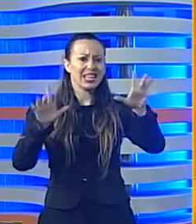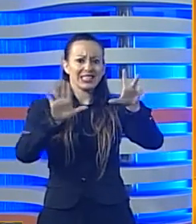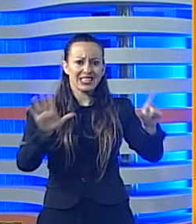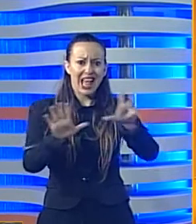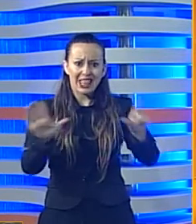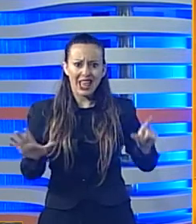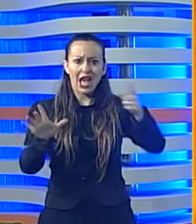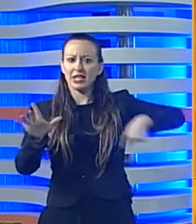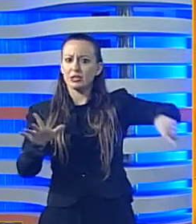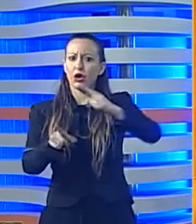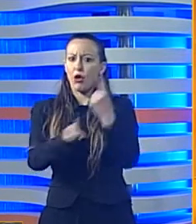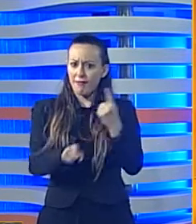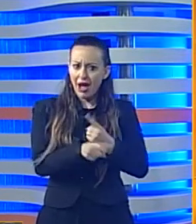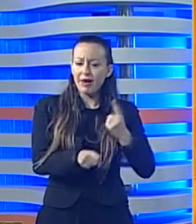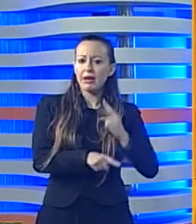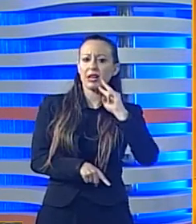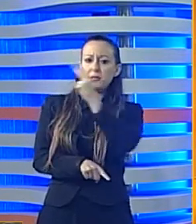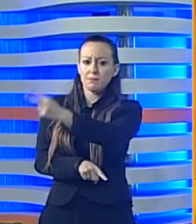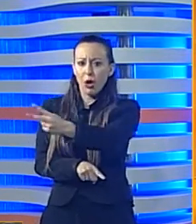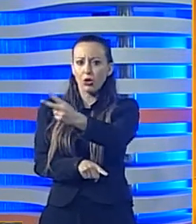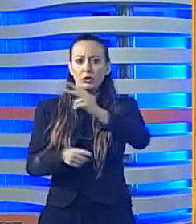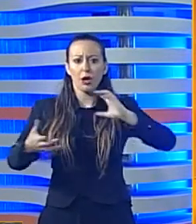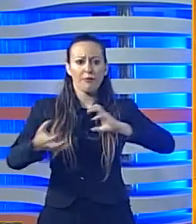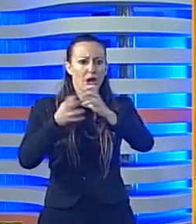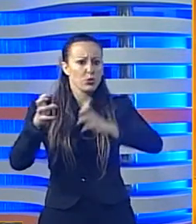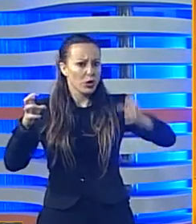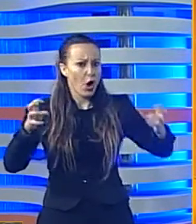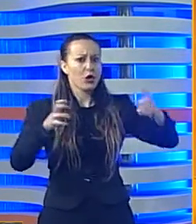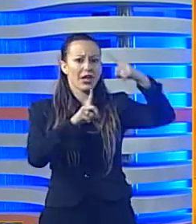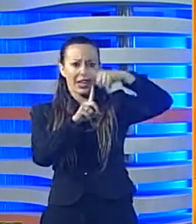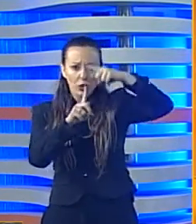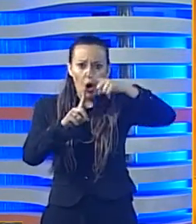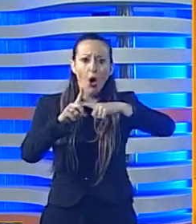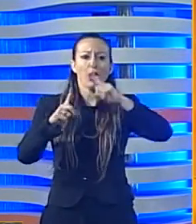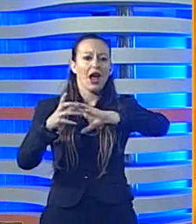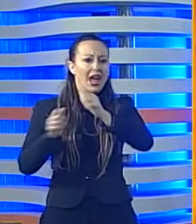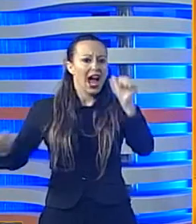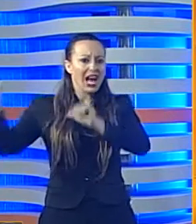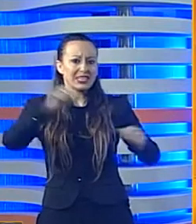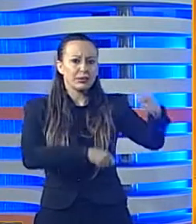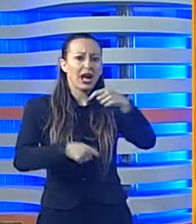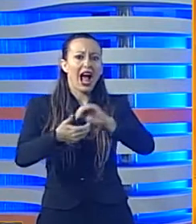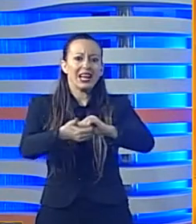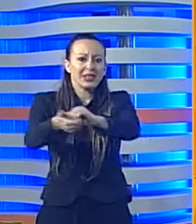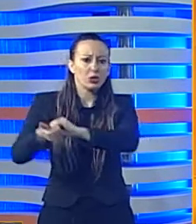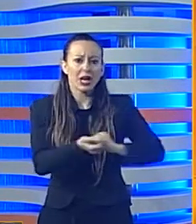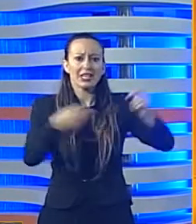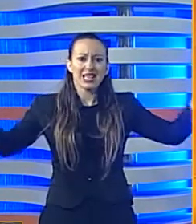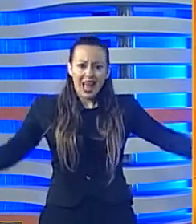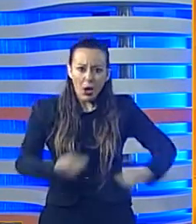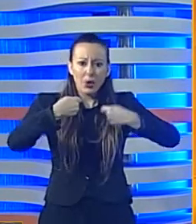dovranno rispondere a vario titolo di associazione a delinquere e di una serie di reati